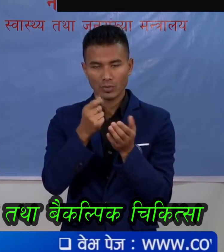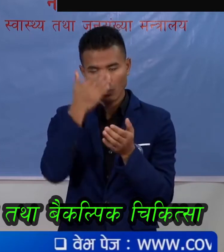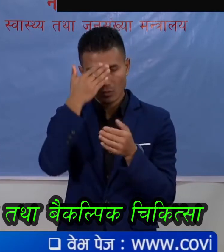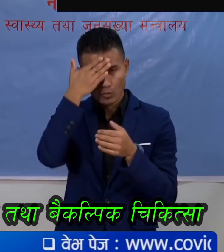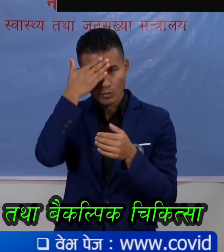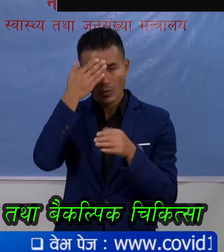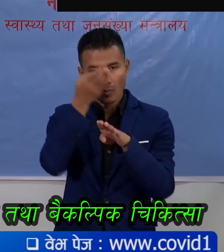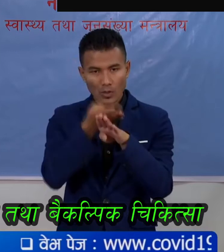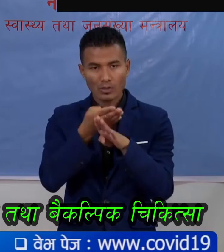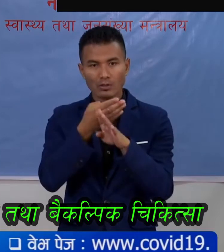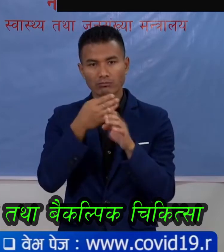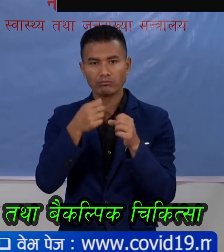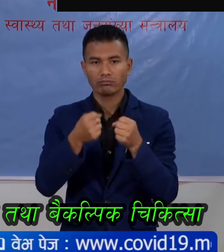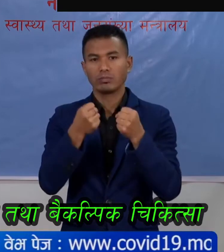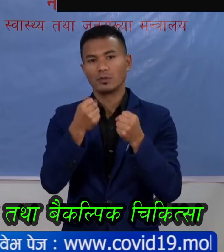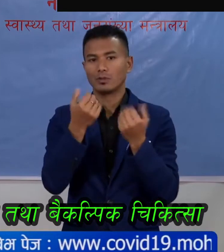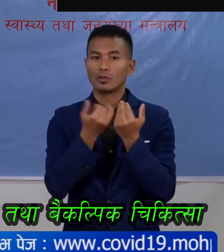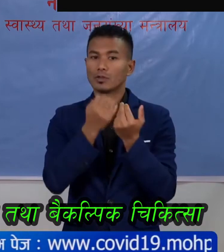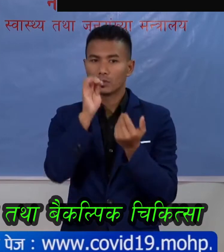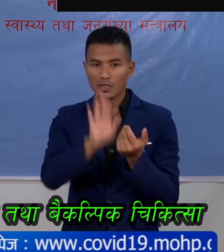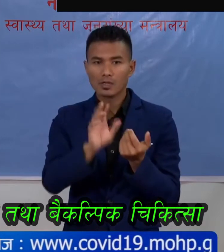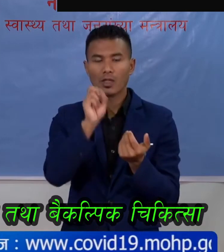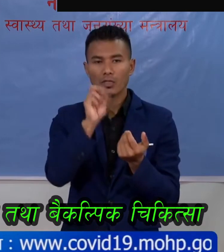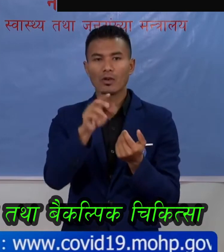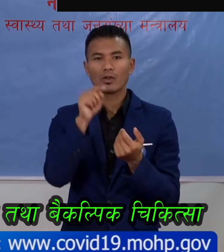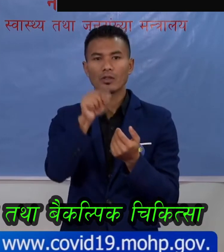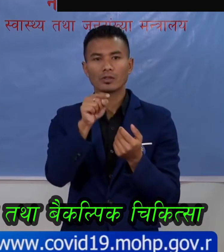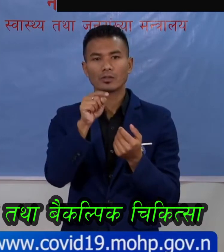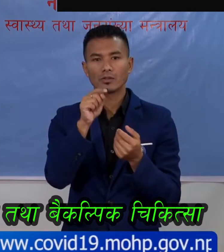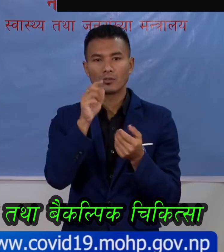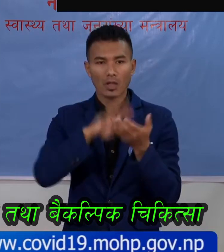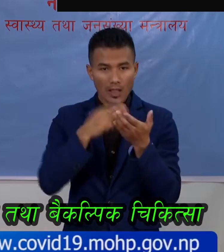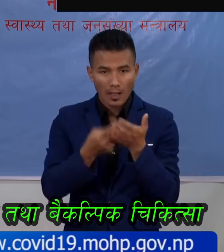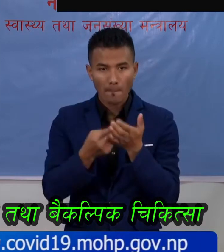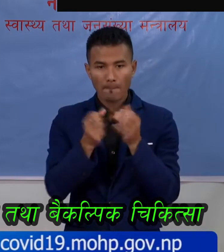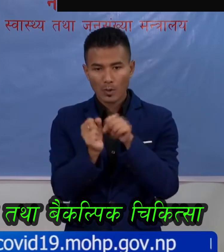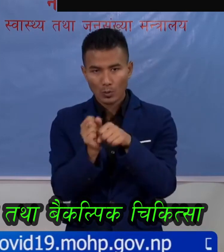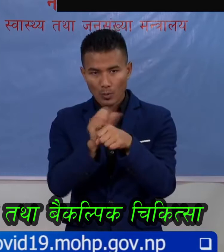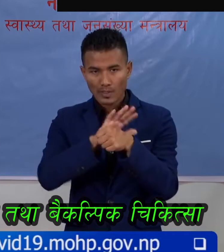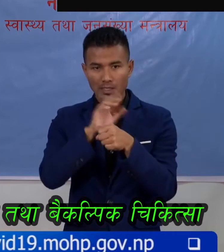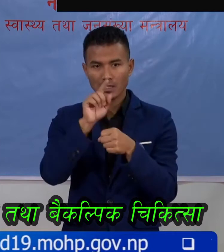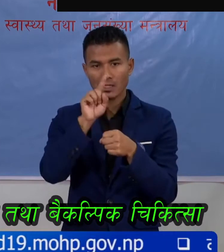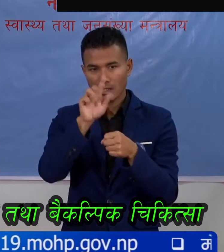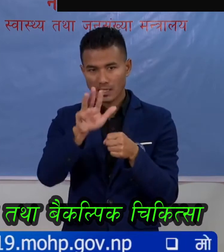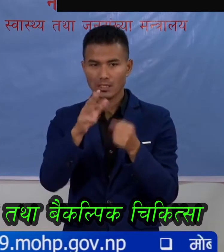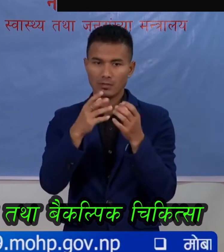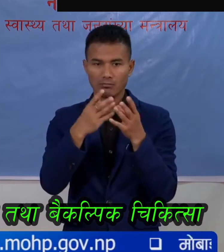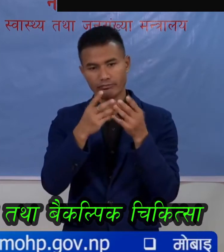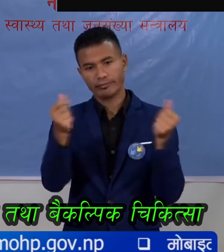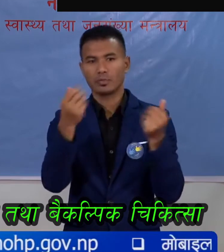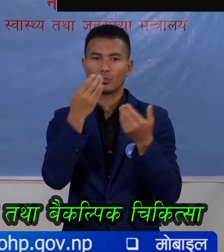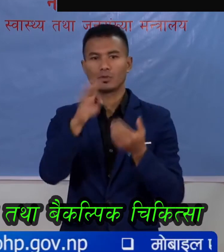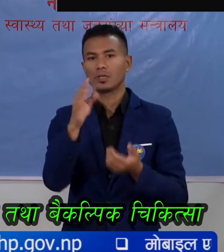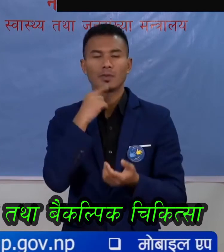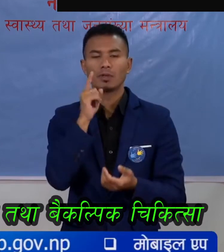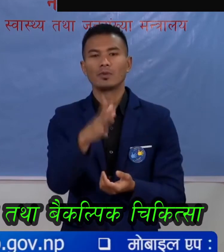लडनेक छमता तरम्द छू तरह येसको कताई पनी तो अर्थ है नके येसले COVID-19 लाइठीक पार छाथ। तेस कारण ले